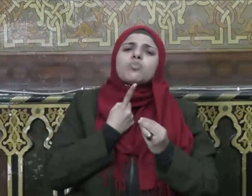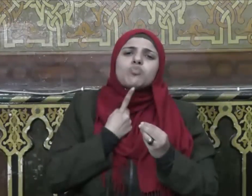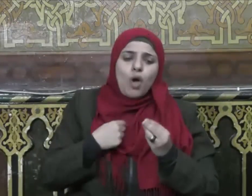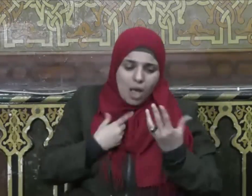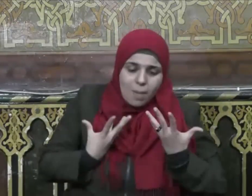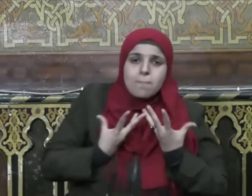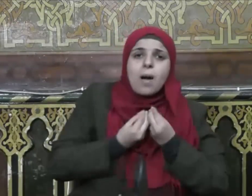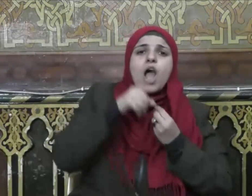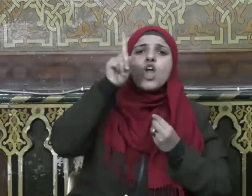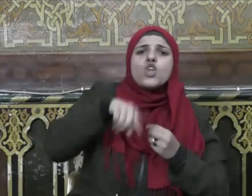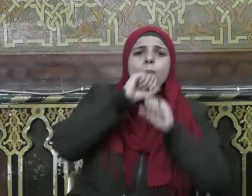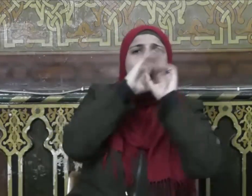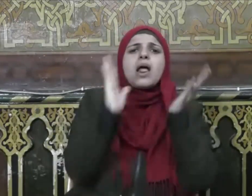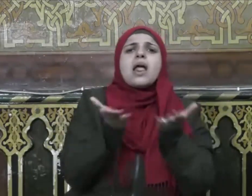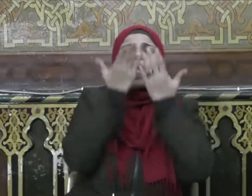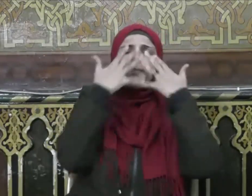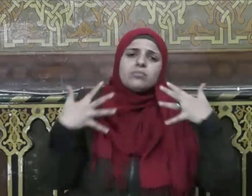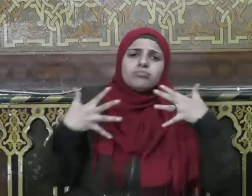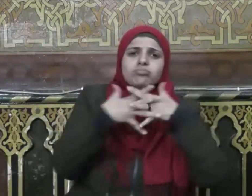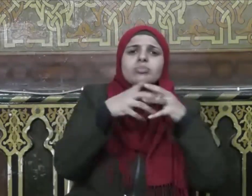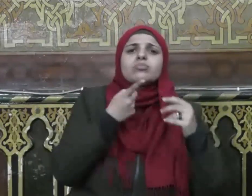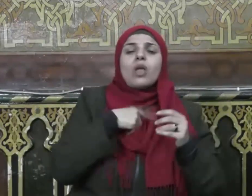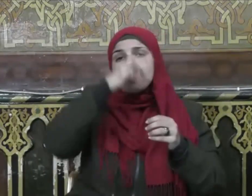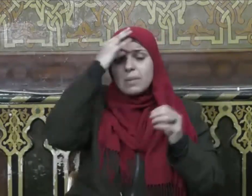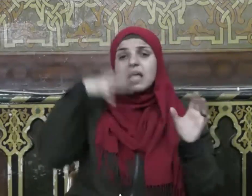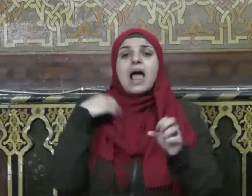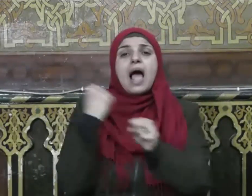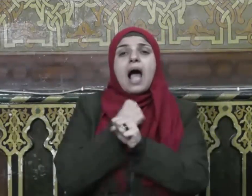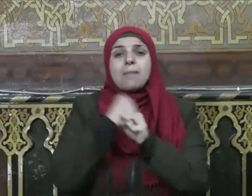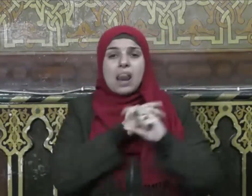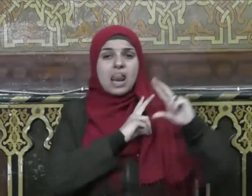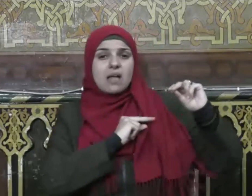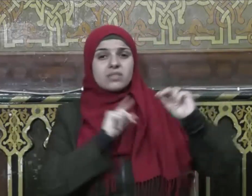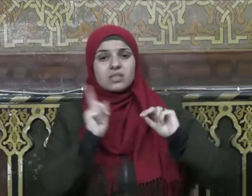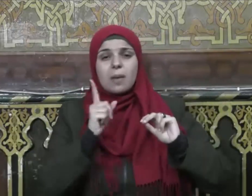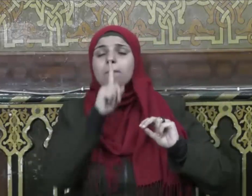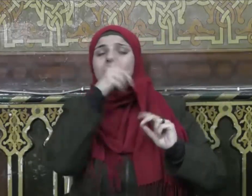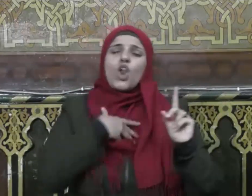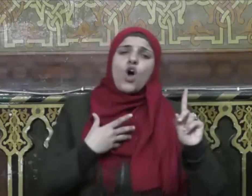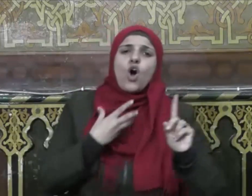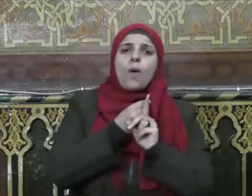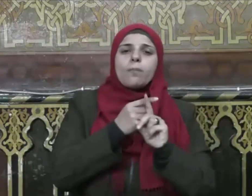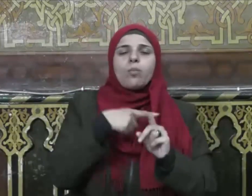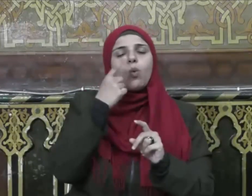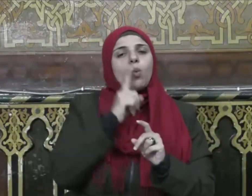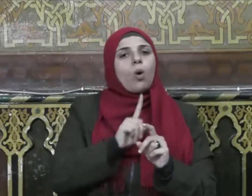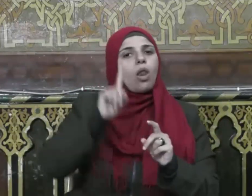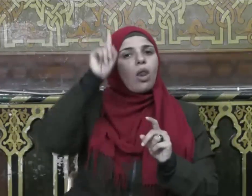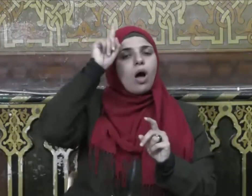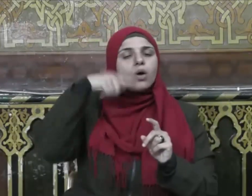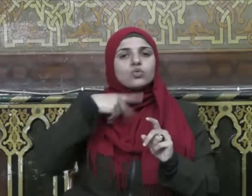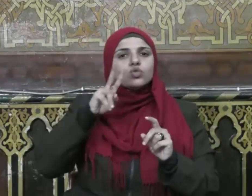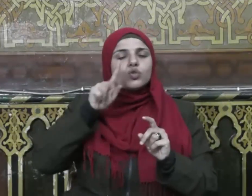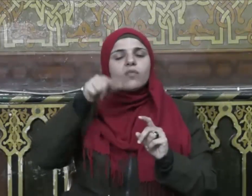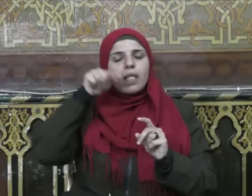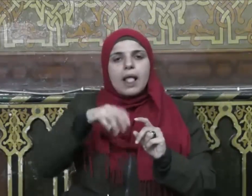إياهم وإن لم أعمل بمثل أعمالهم ولله در الإمام الشافعي